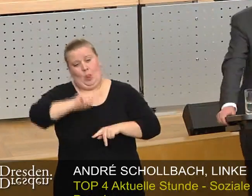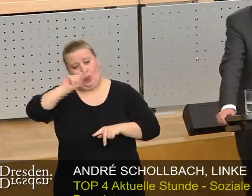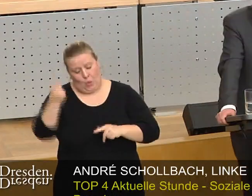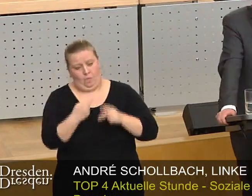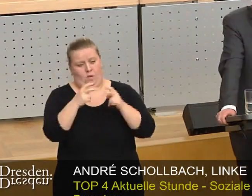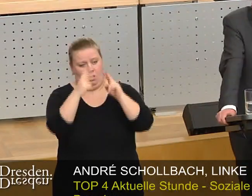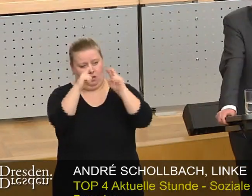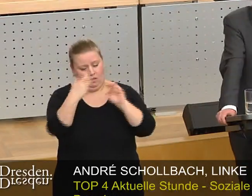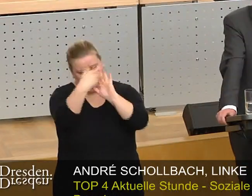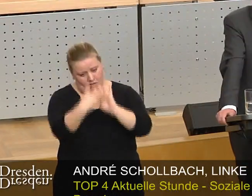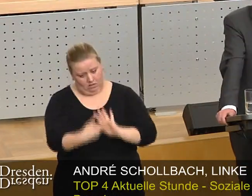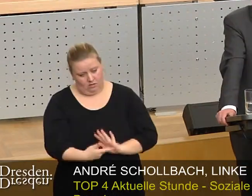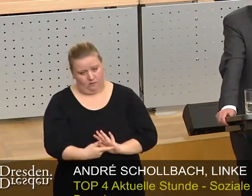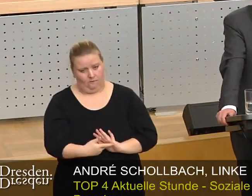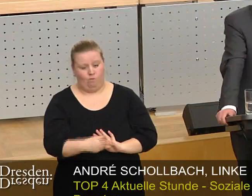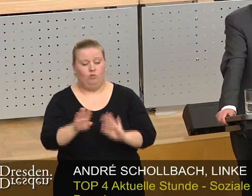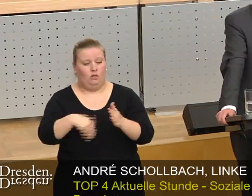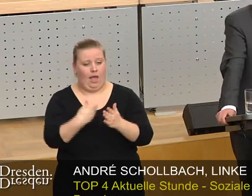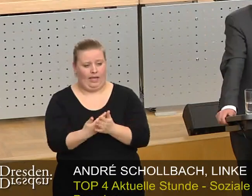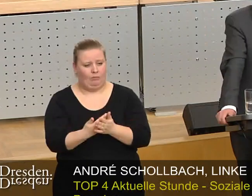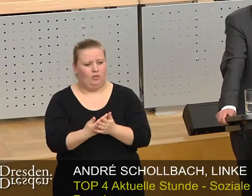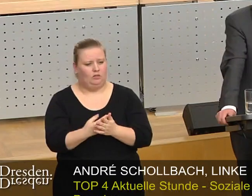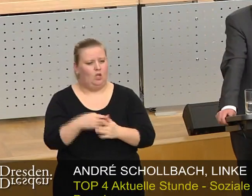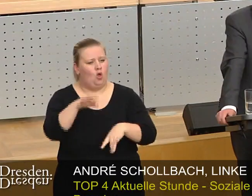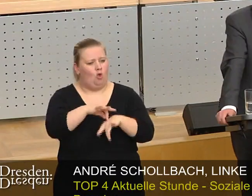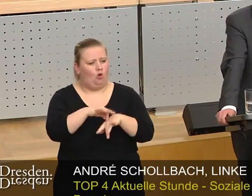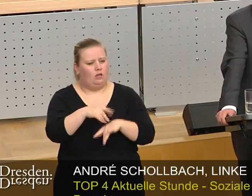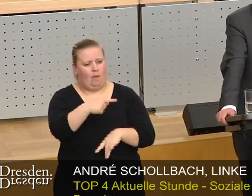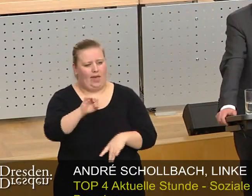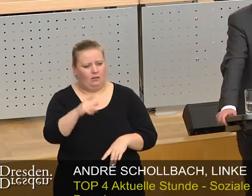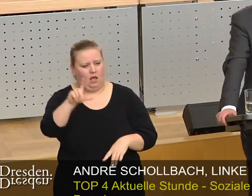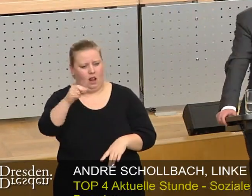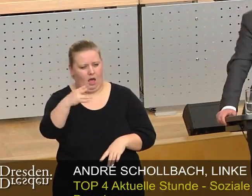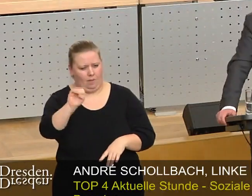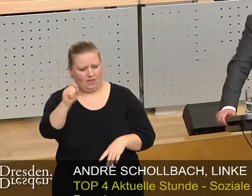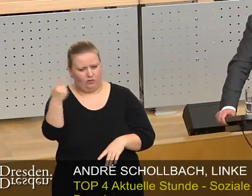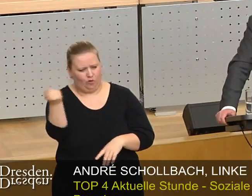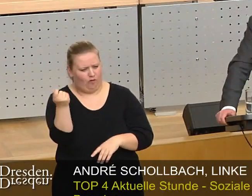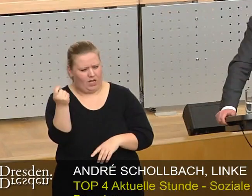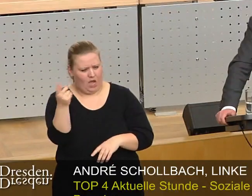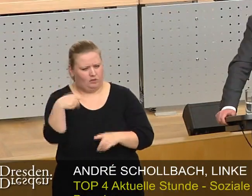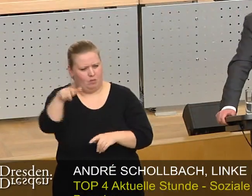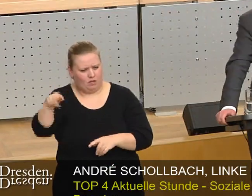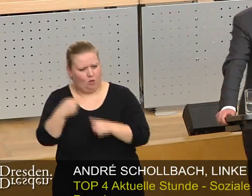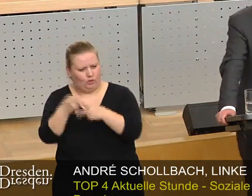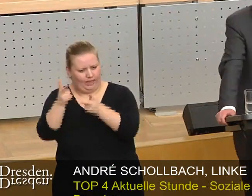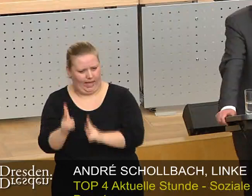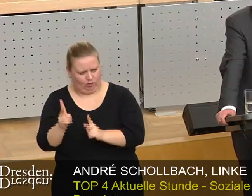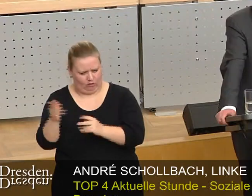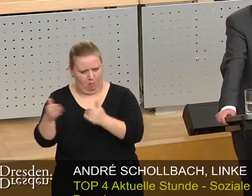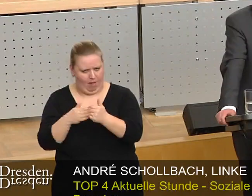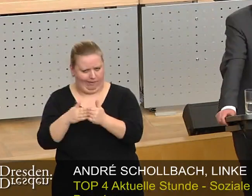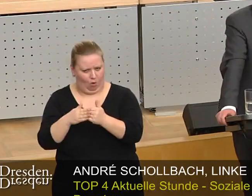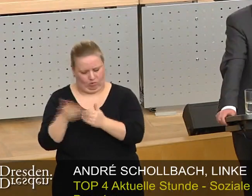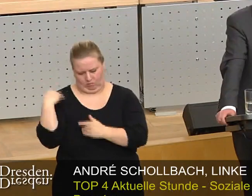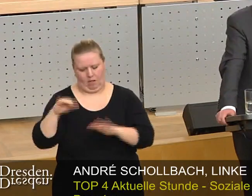vorgenommen. Und dem Ergebnis teilte uns Dr. Peter Lahmes, Beigeordneter für Finanzen, Personal und Recht, am 6.